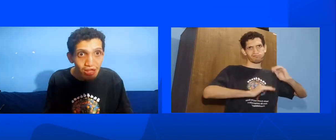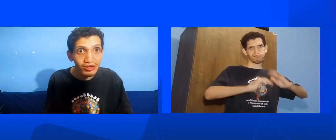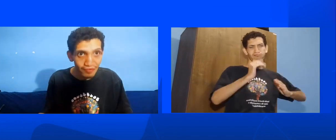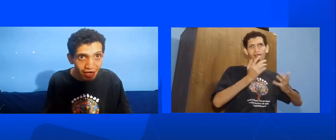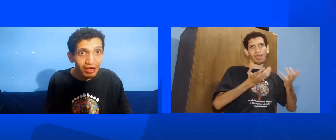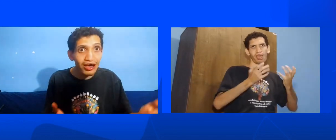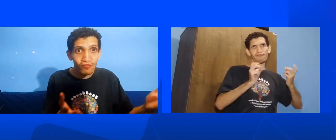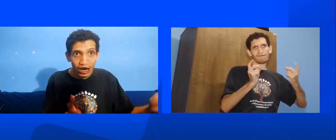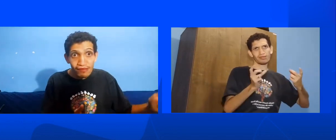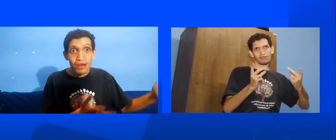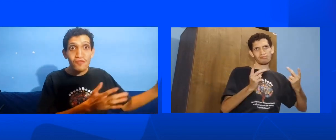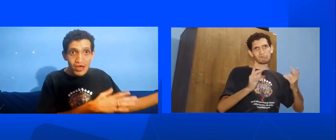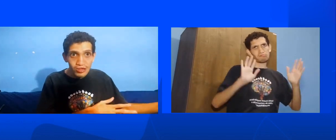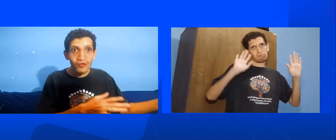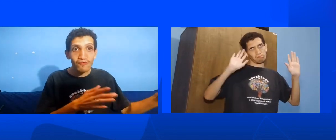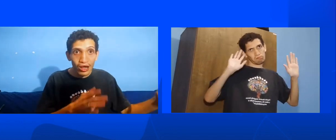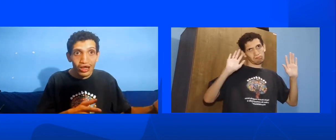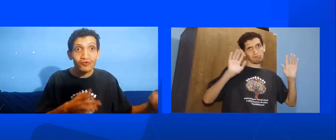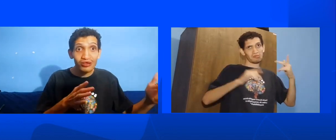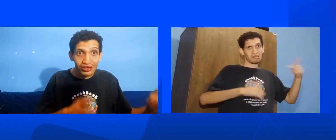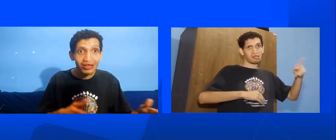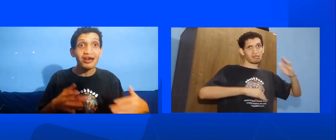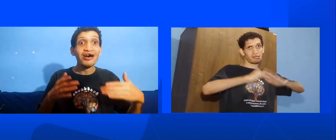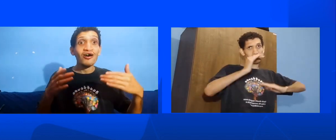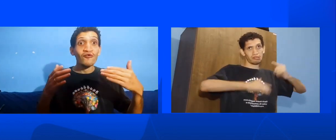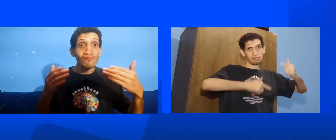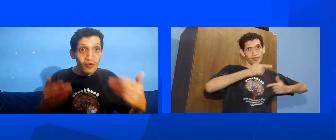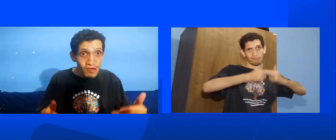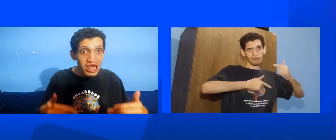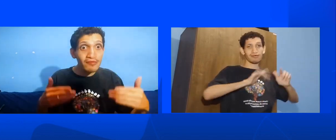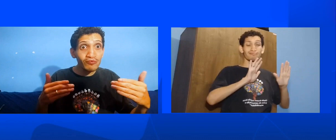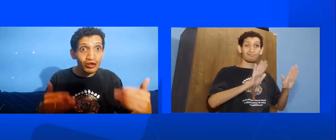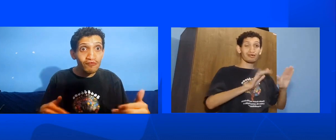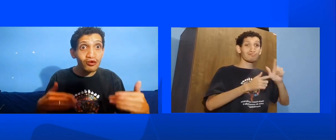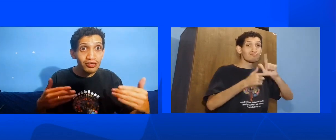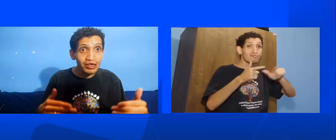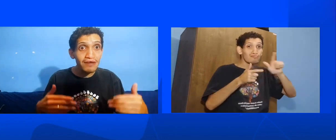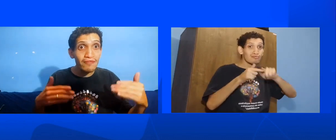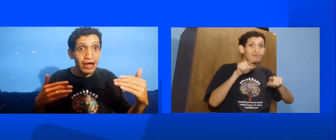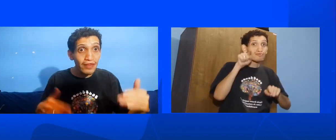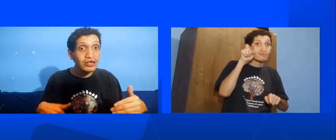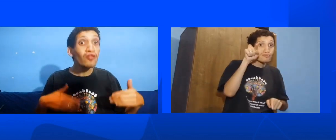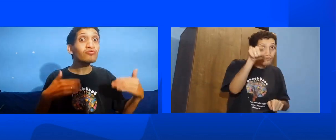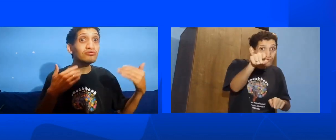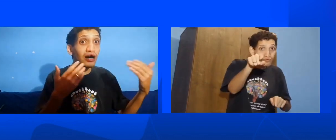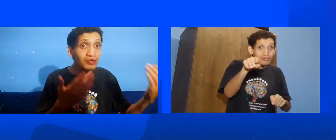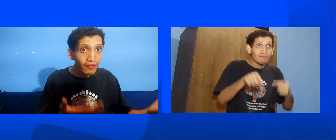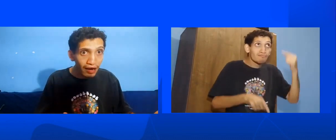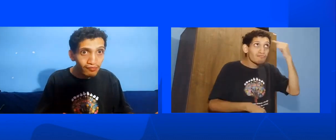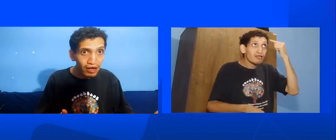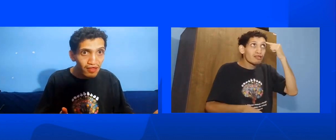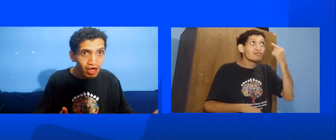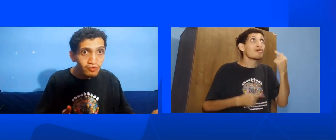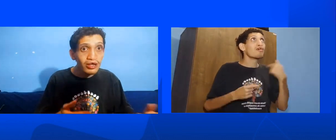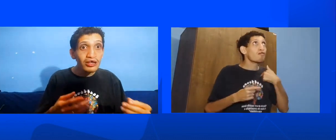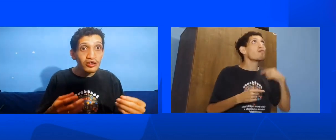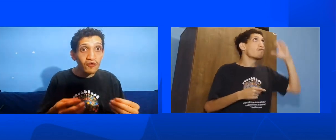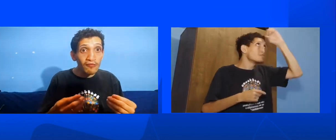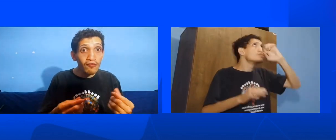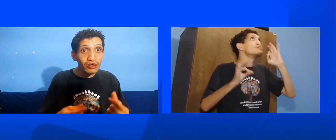deles É o trabalho deles Estou falando que O problema é que você vai estar Na ilusão que está aprendendo E como